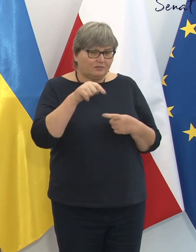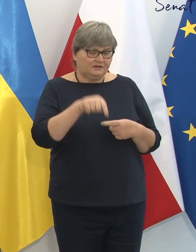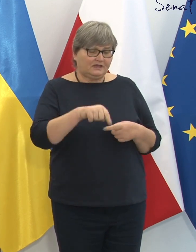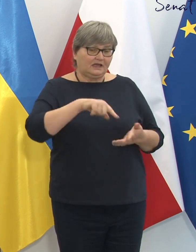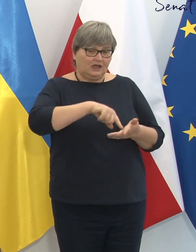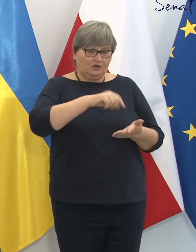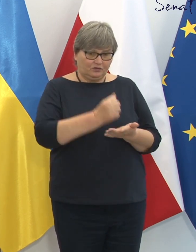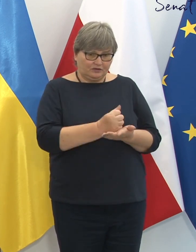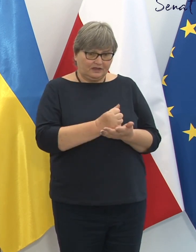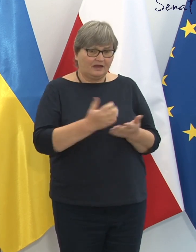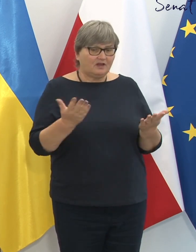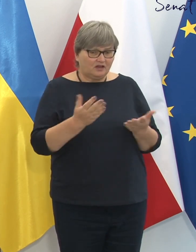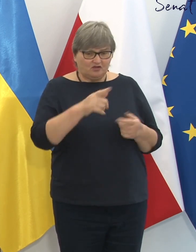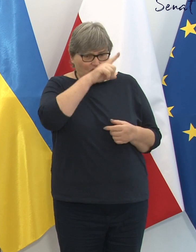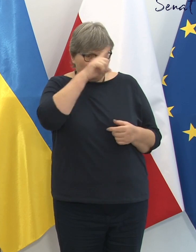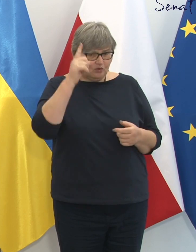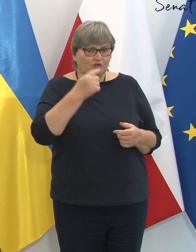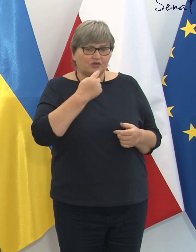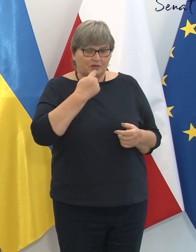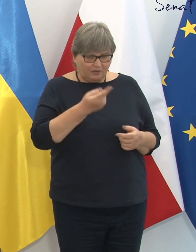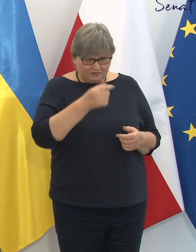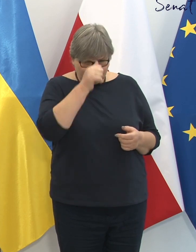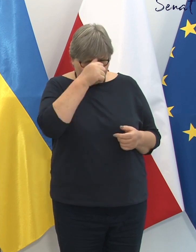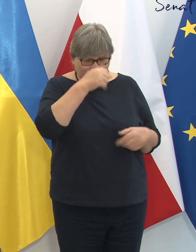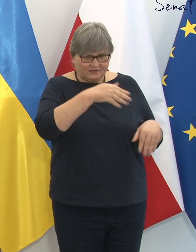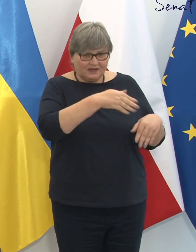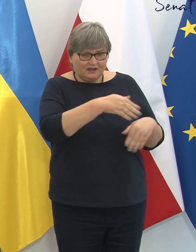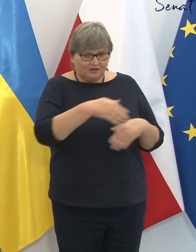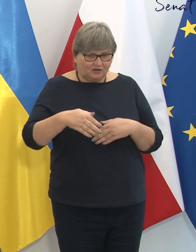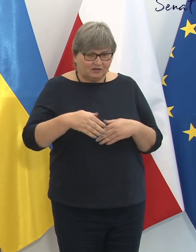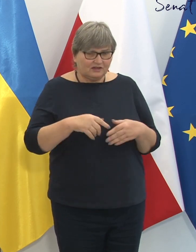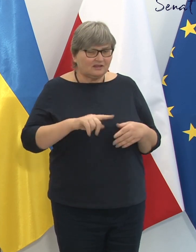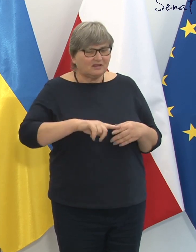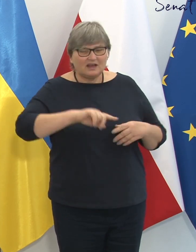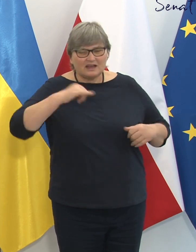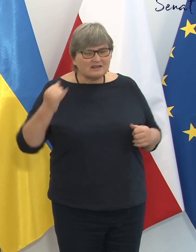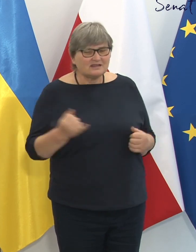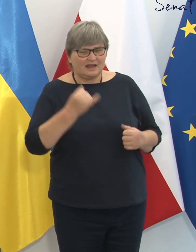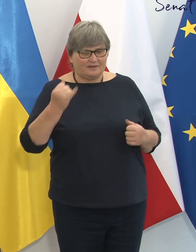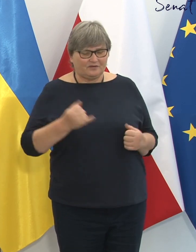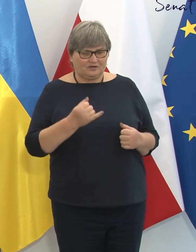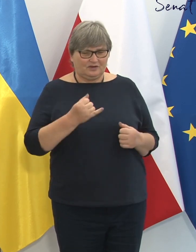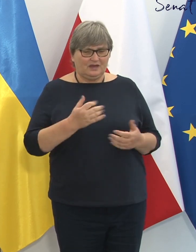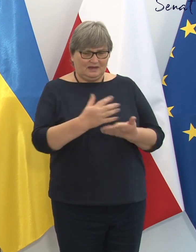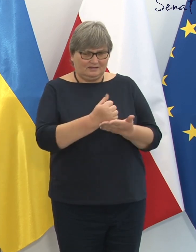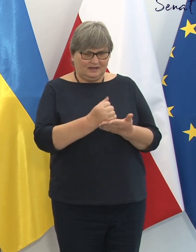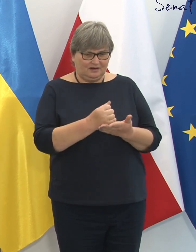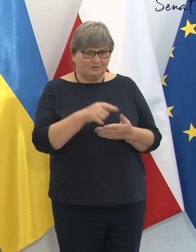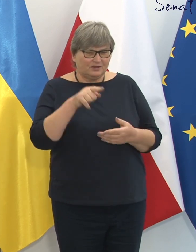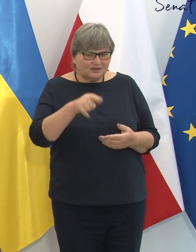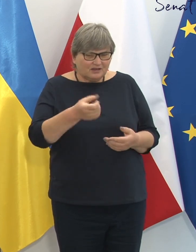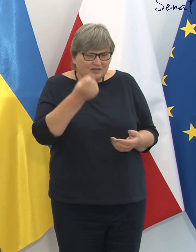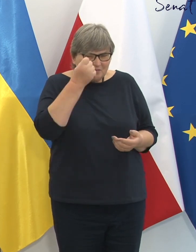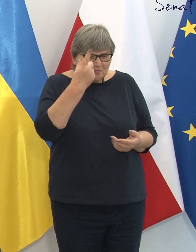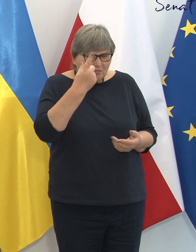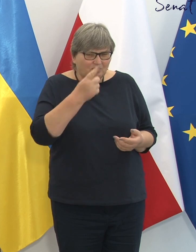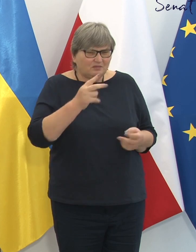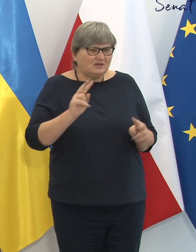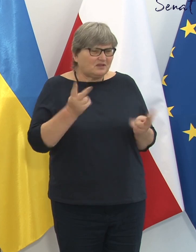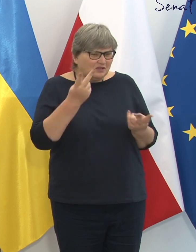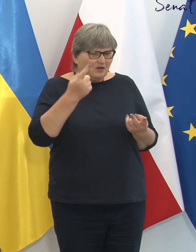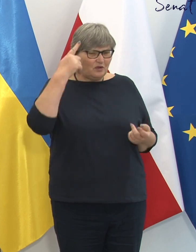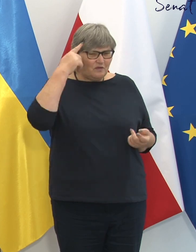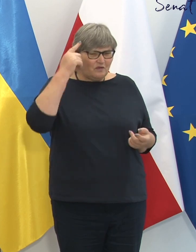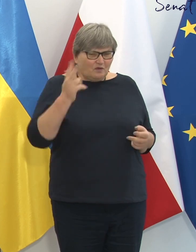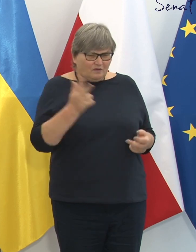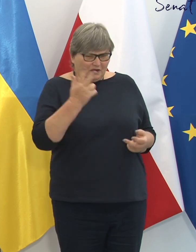ludność zaczęła nazywać koryto na wieki, że w ogóle taki pomysł się w czyjejś głowie zalągł,